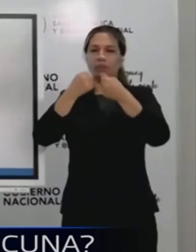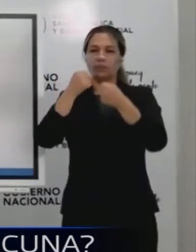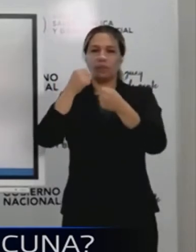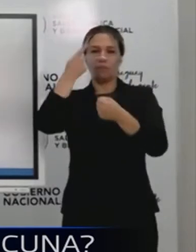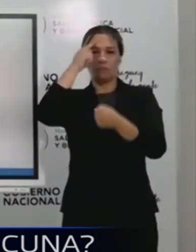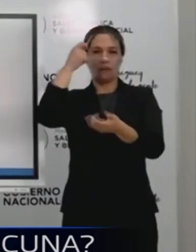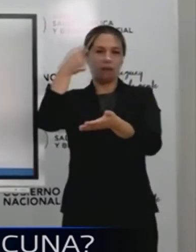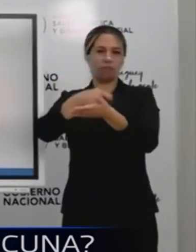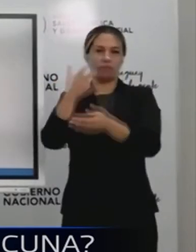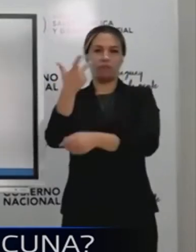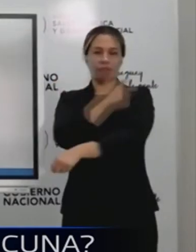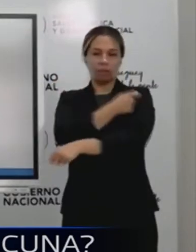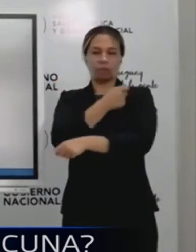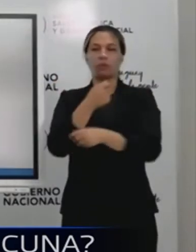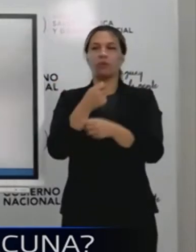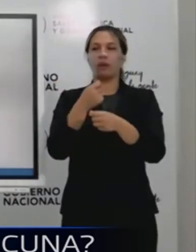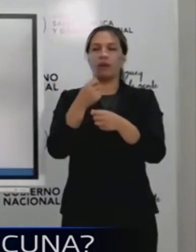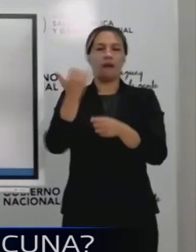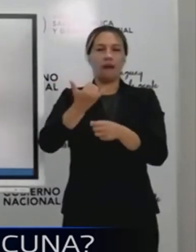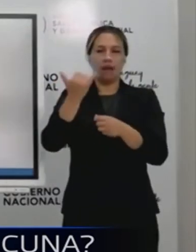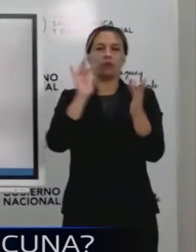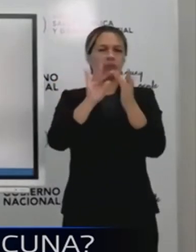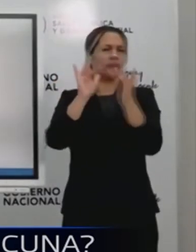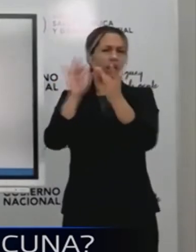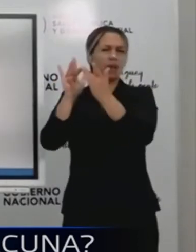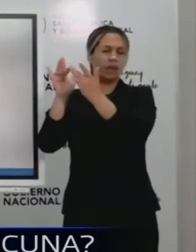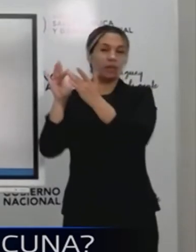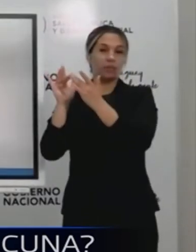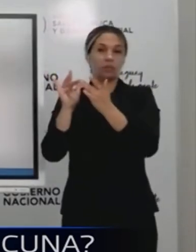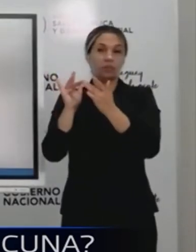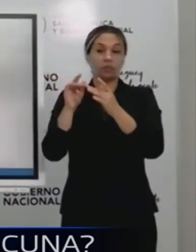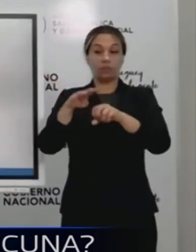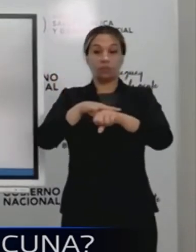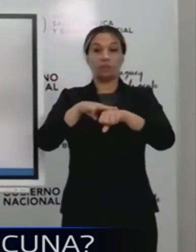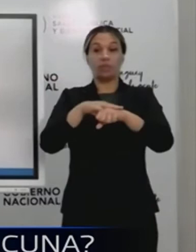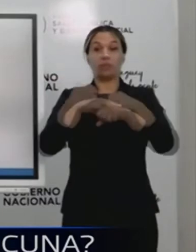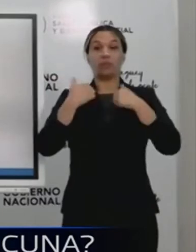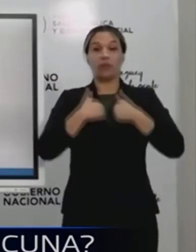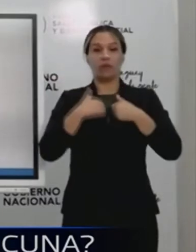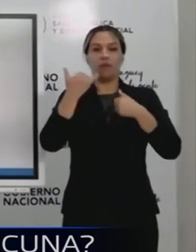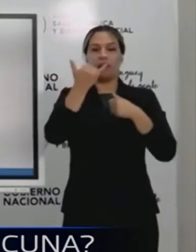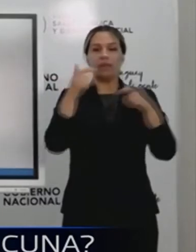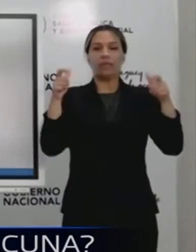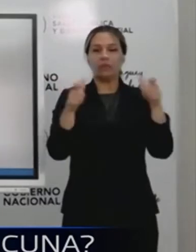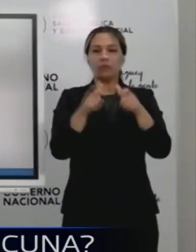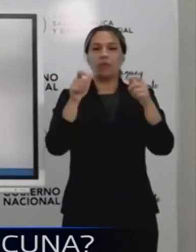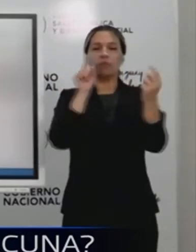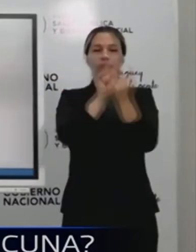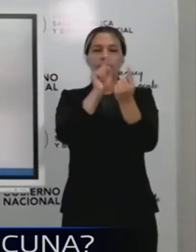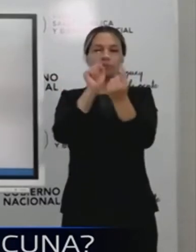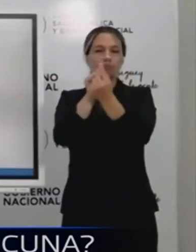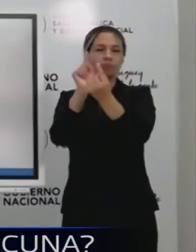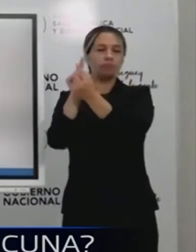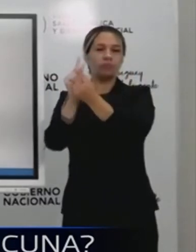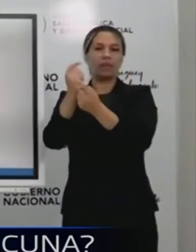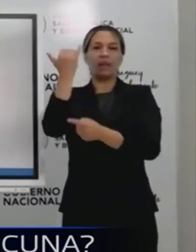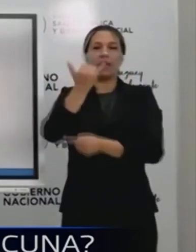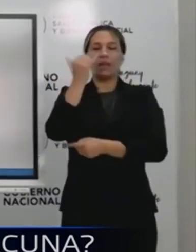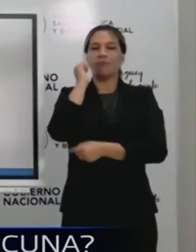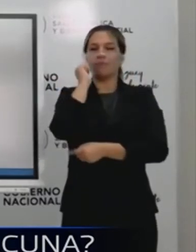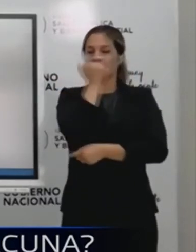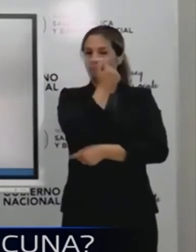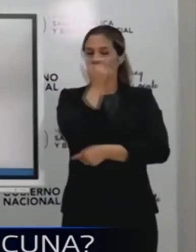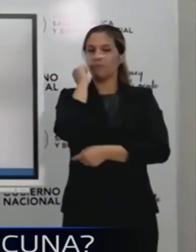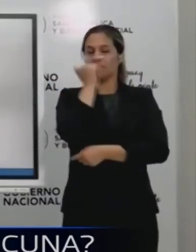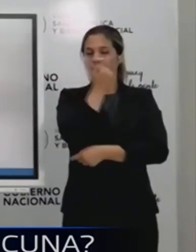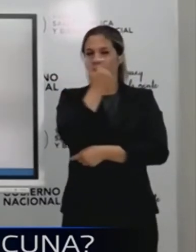O el ministro está... Hay mucho también, cuando uno hace este tipo de reuniones con las empresas, hay mucho de confidencialidad,